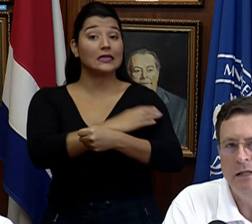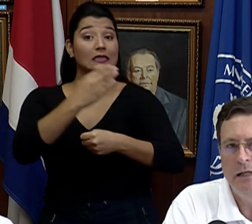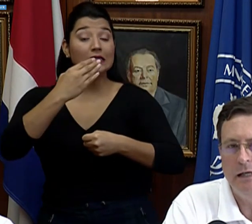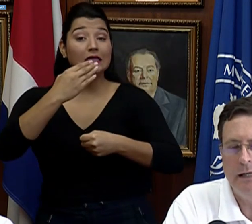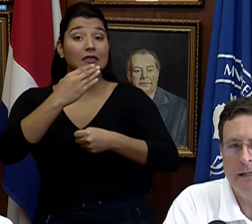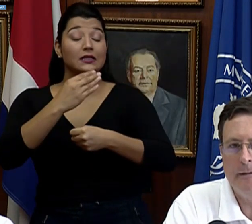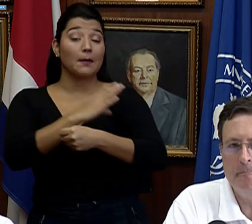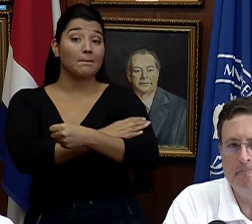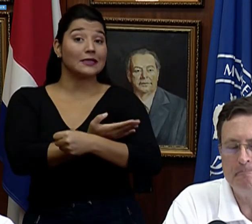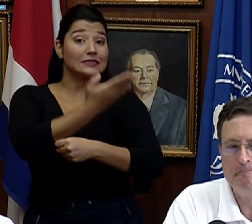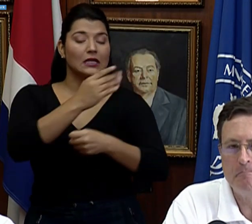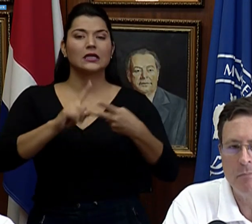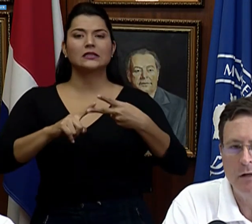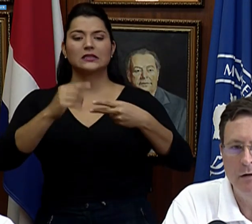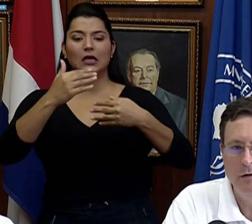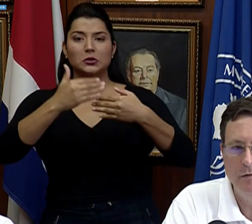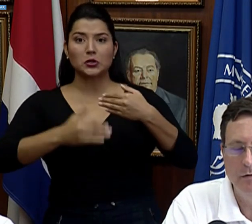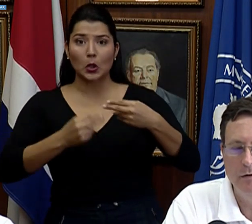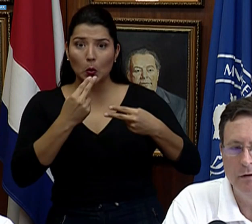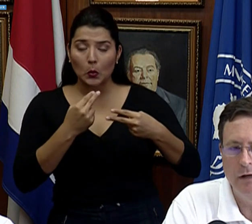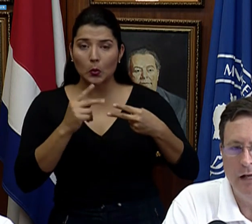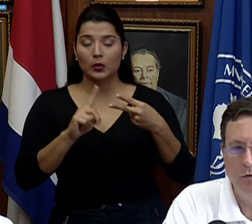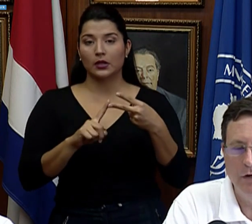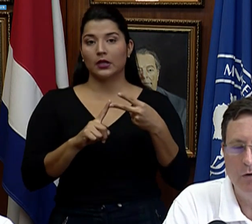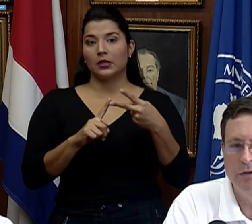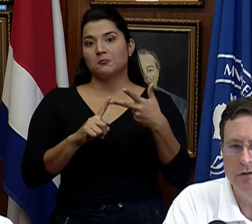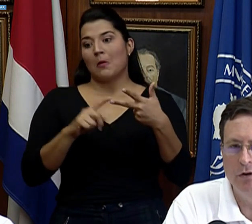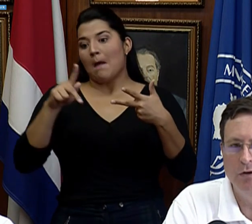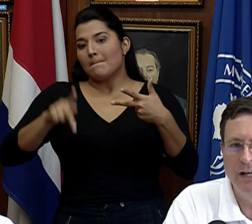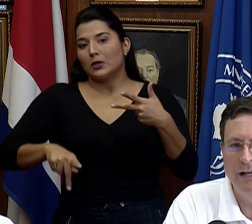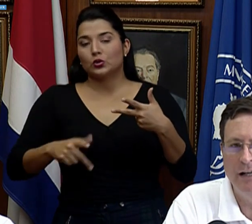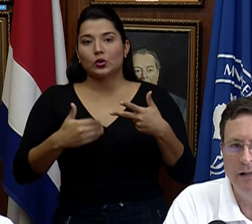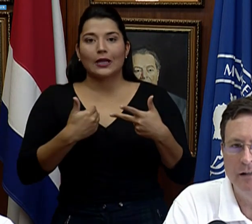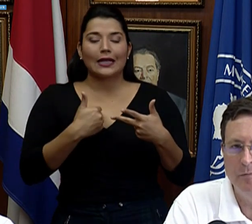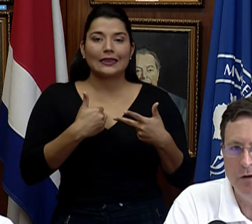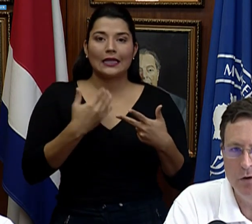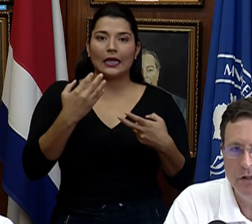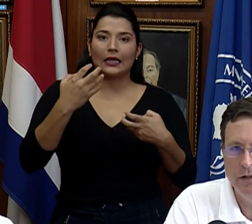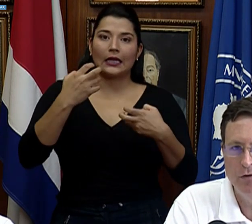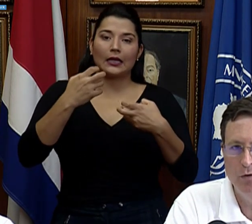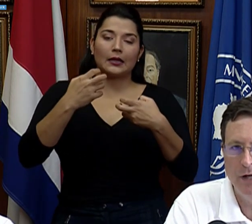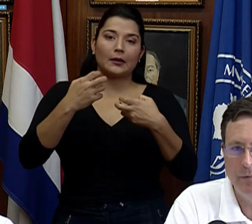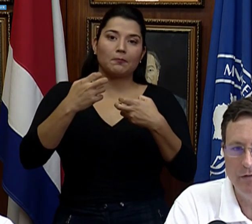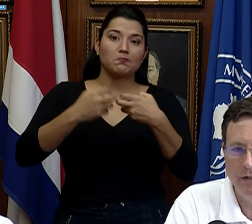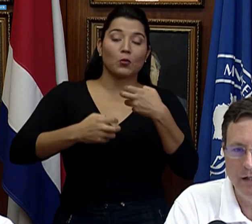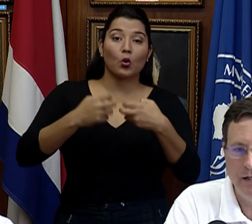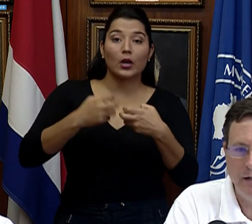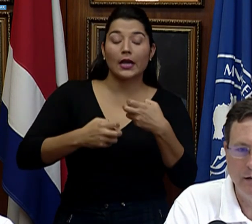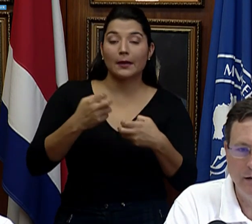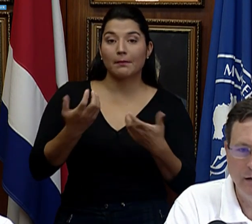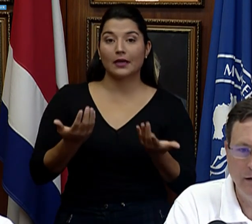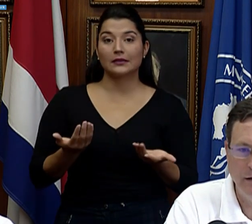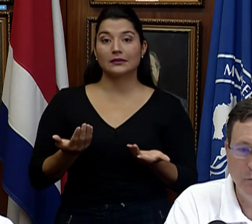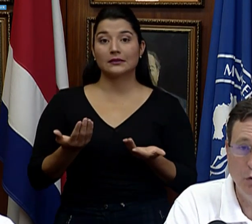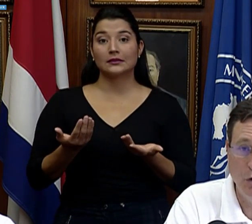alguna condición que le disminuye su capacidad